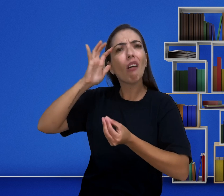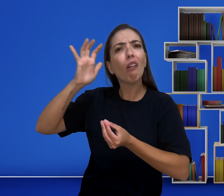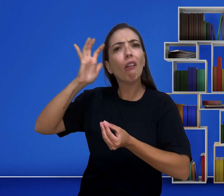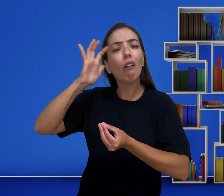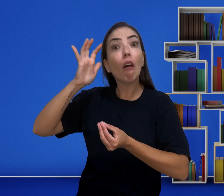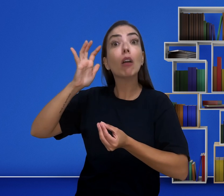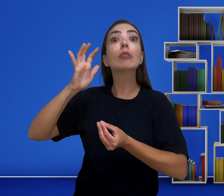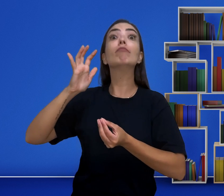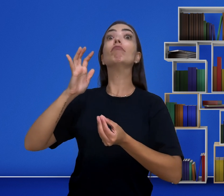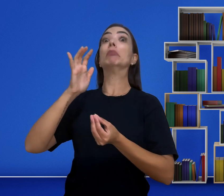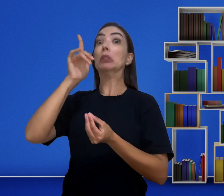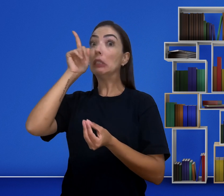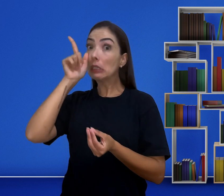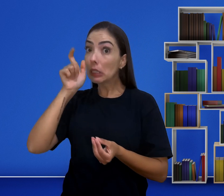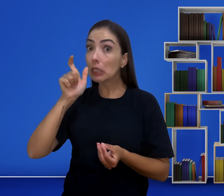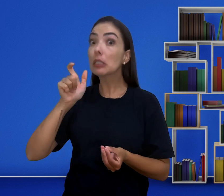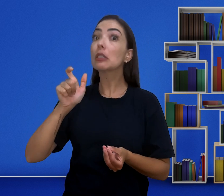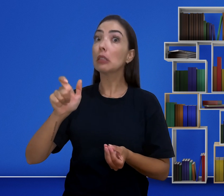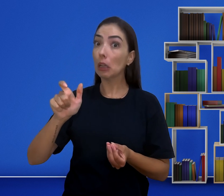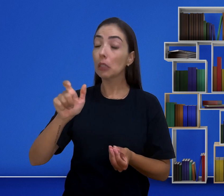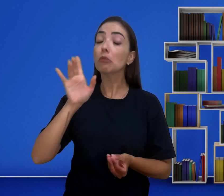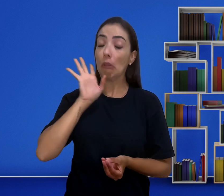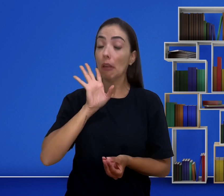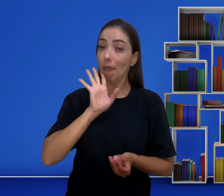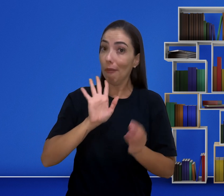interessante e muito legal. Vamos ver.